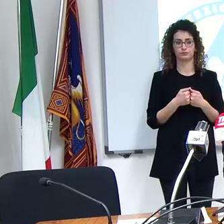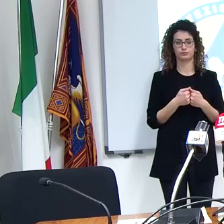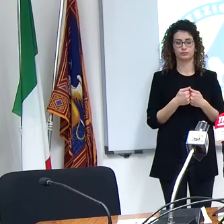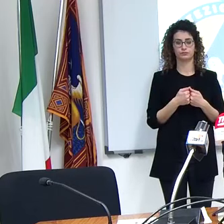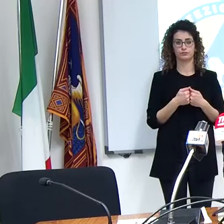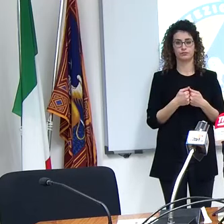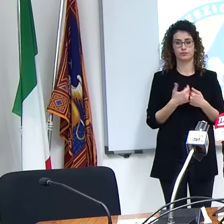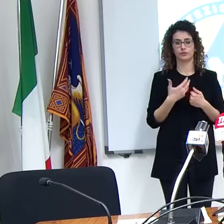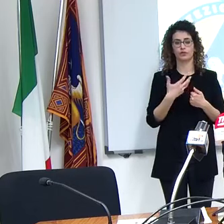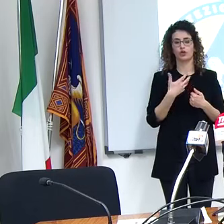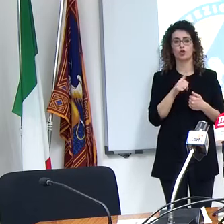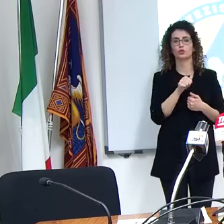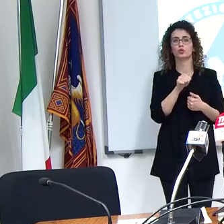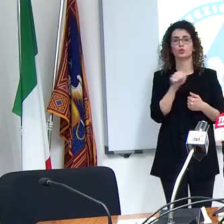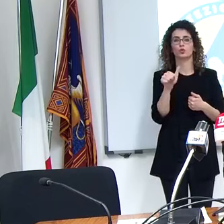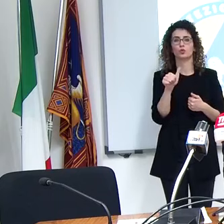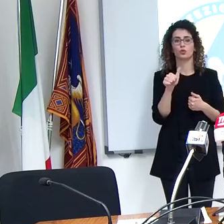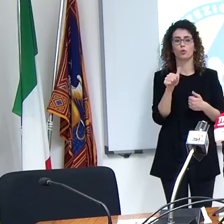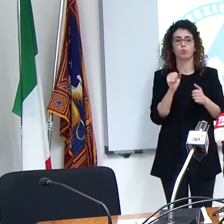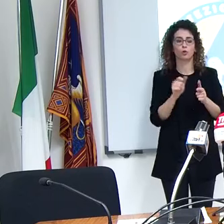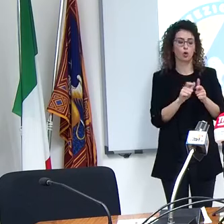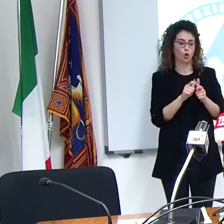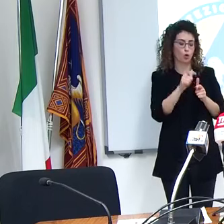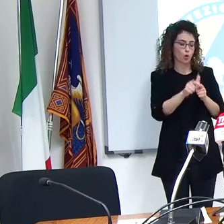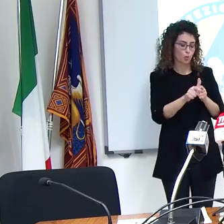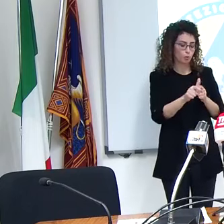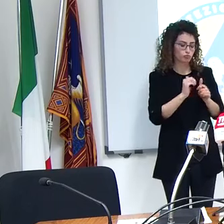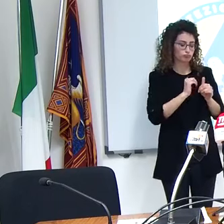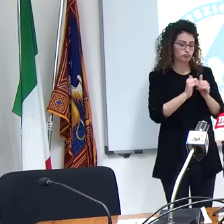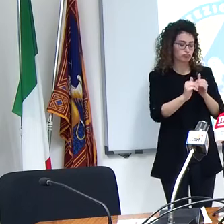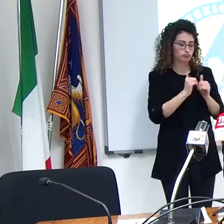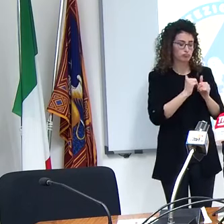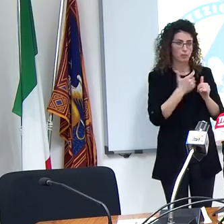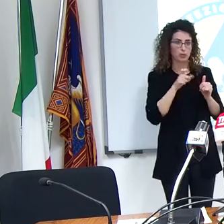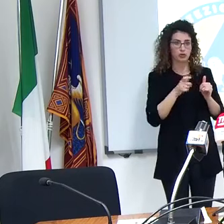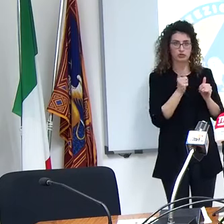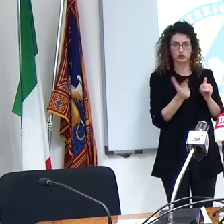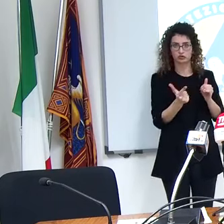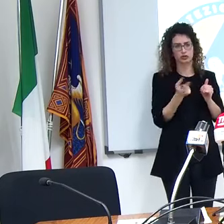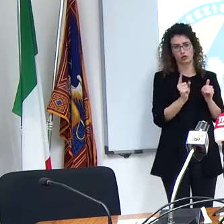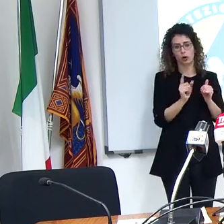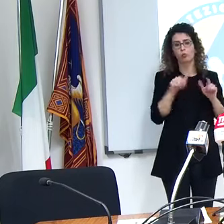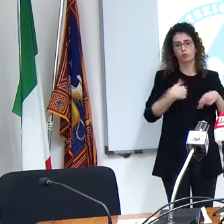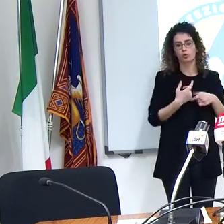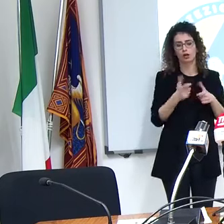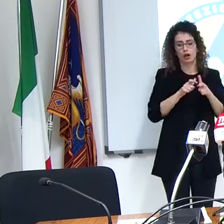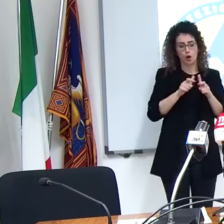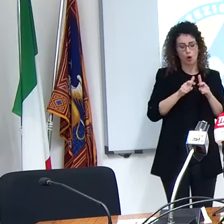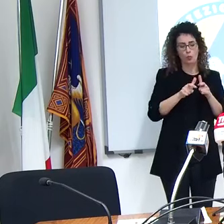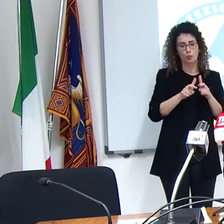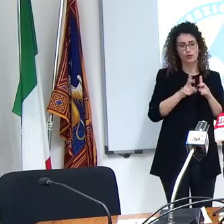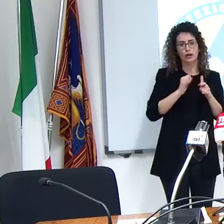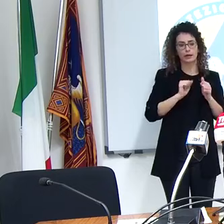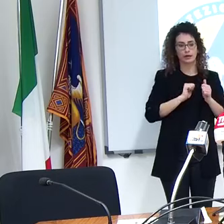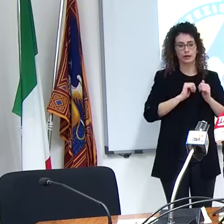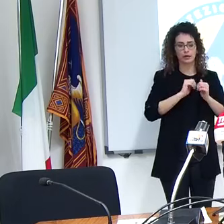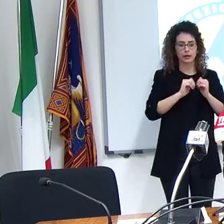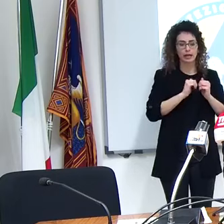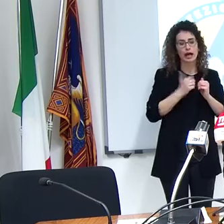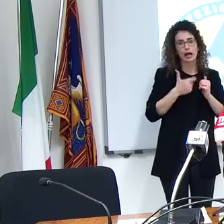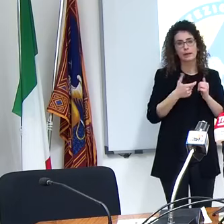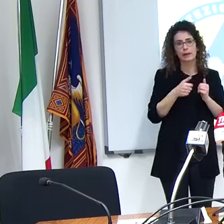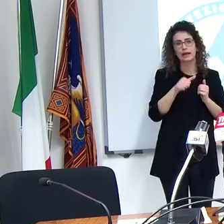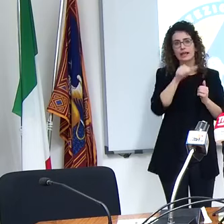abilitazione allo spostamento comunale senza motivazione anche all'interno del comune ci si deve muovere per certe